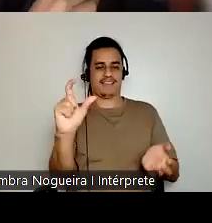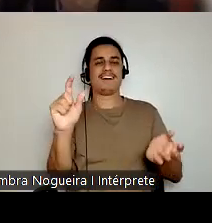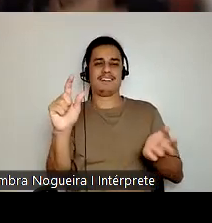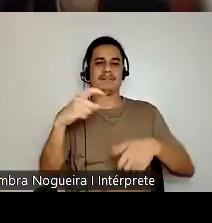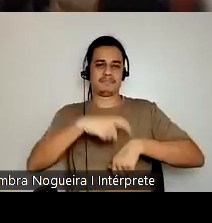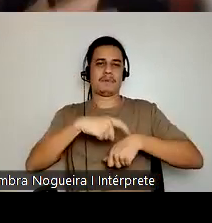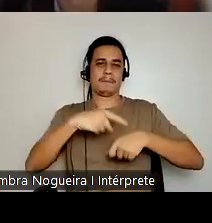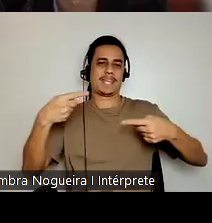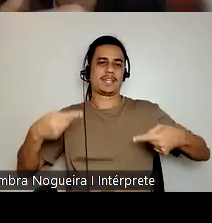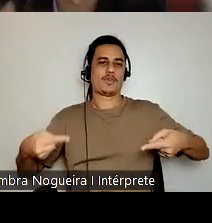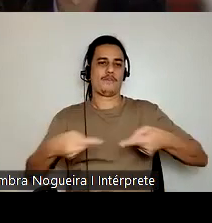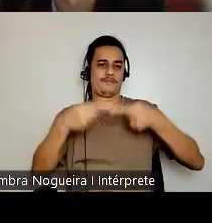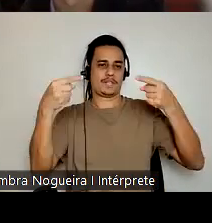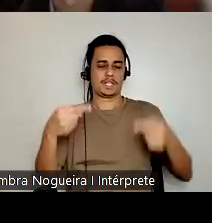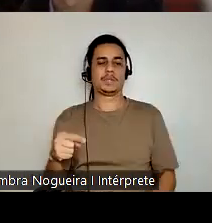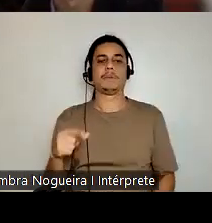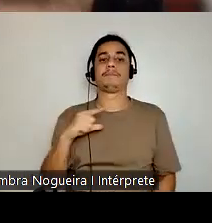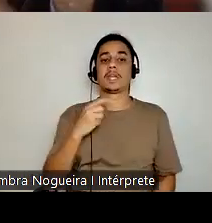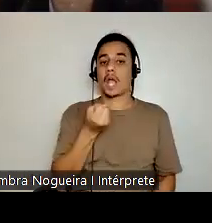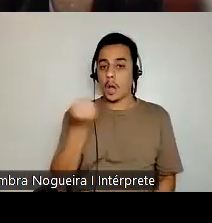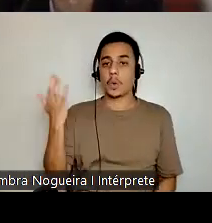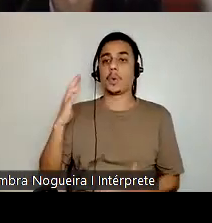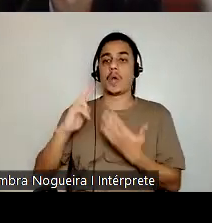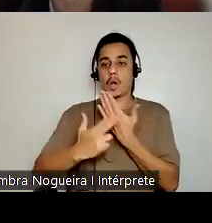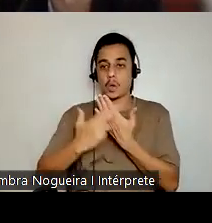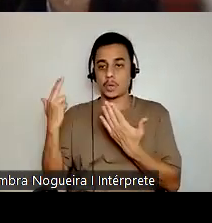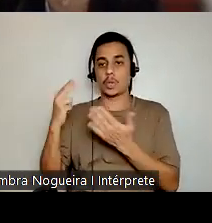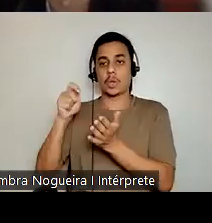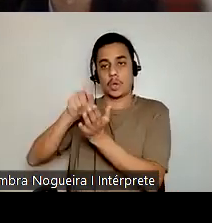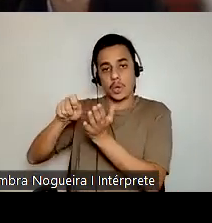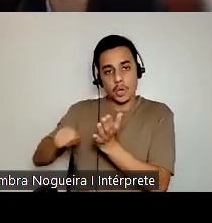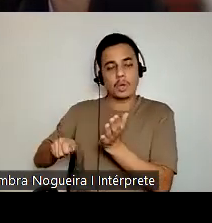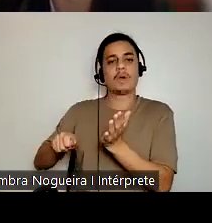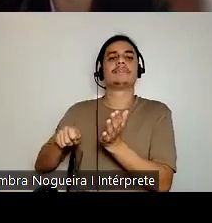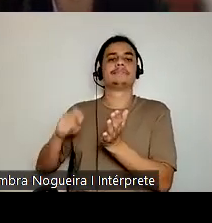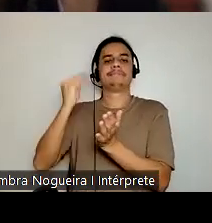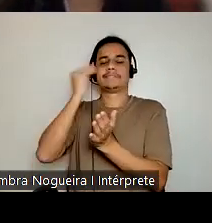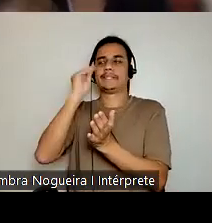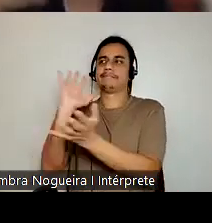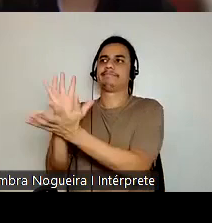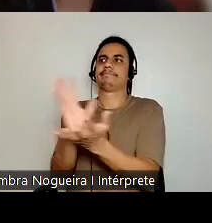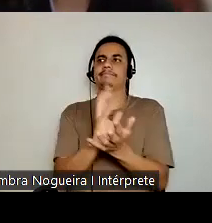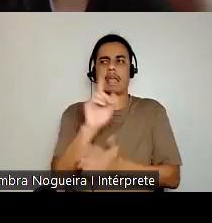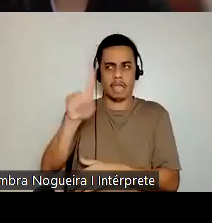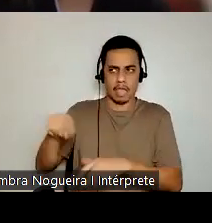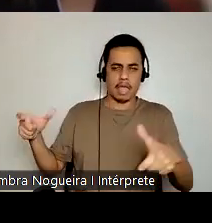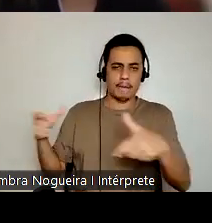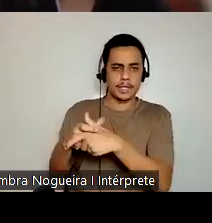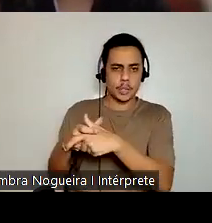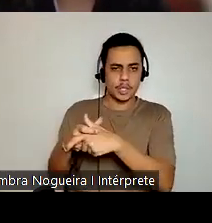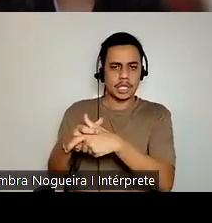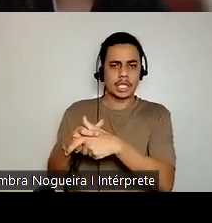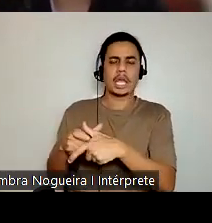Isso levou autores a pensarem como classificar nessa situação de minoria, mas que é vista